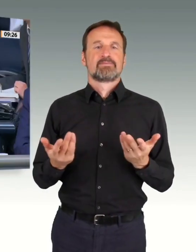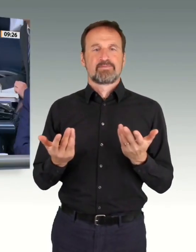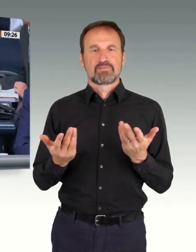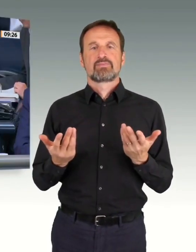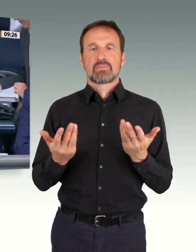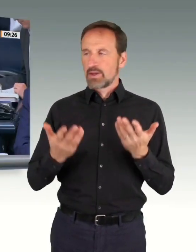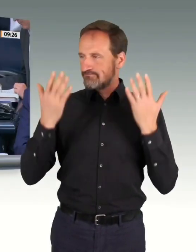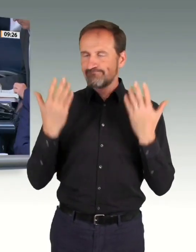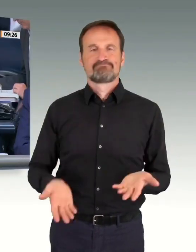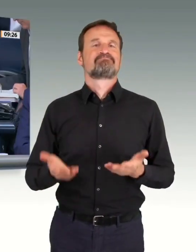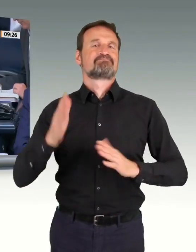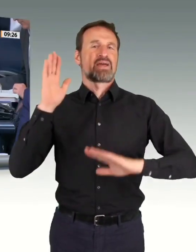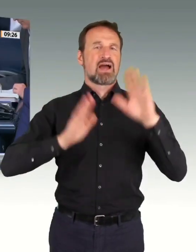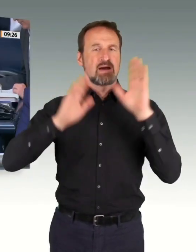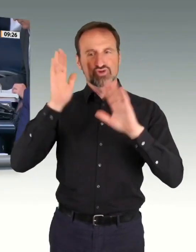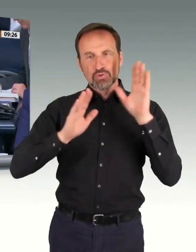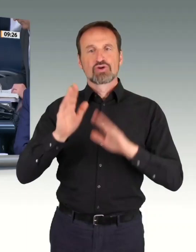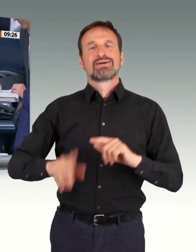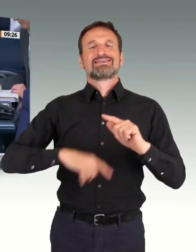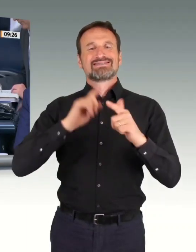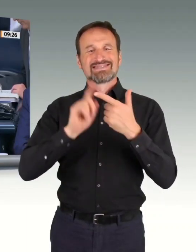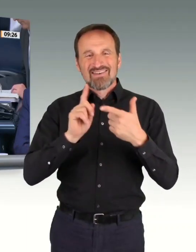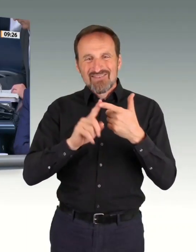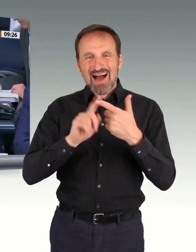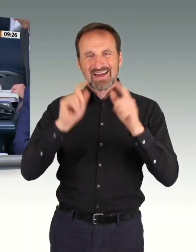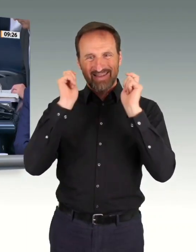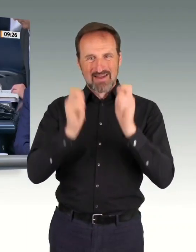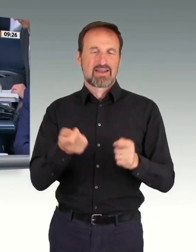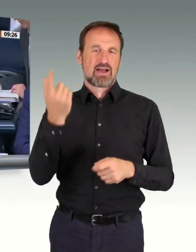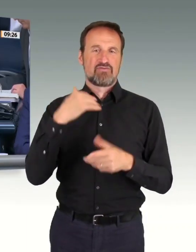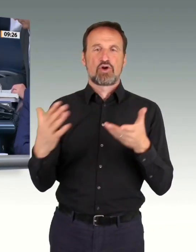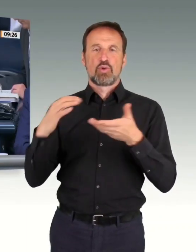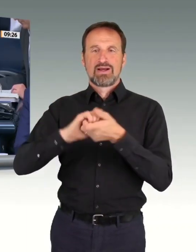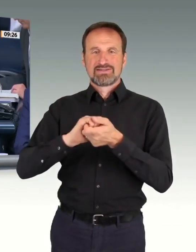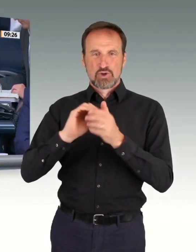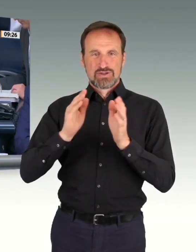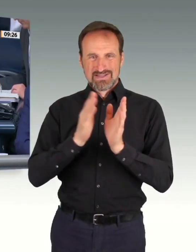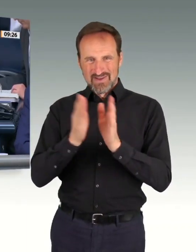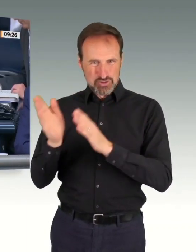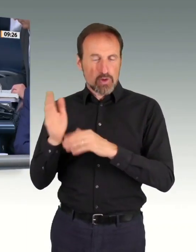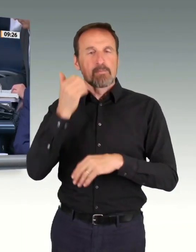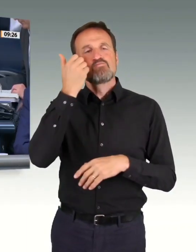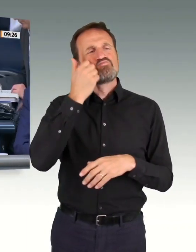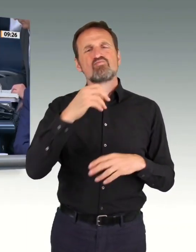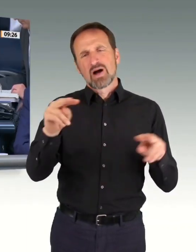Damit kommen wir zur Abstimmung über den zweiten Antrag der Koalitionsfraktionen. Ich bitte um Aufmerksamkeit.